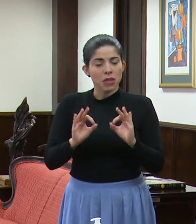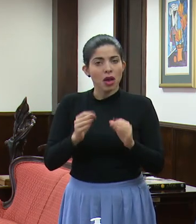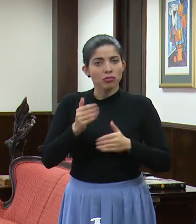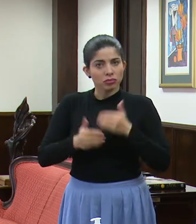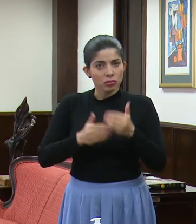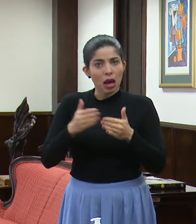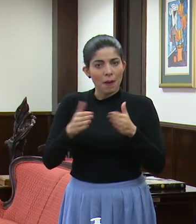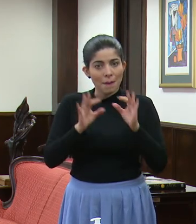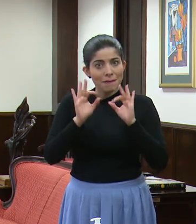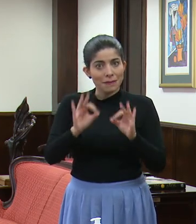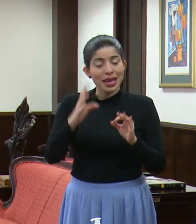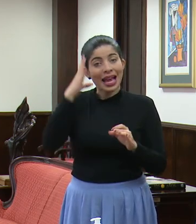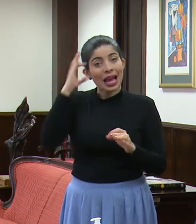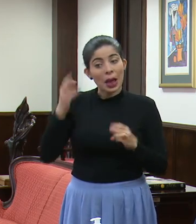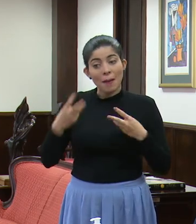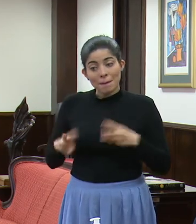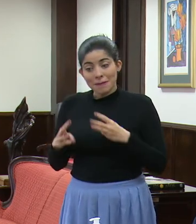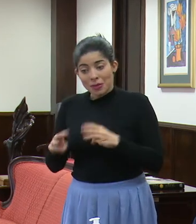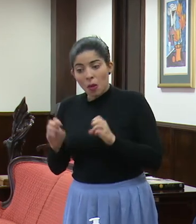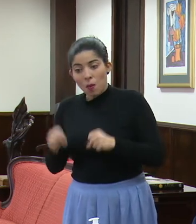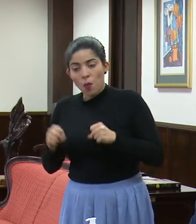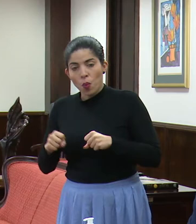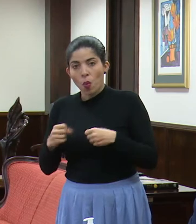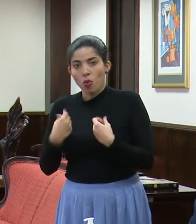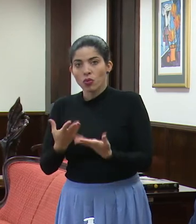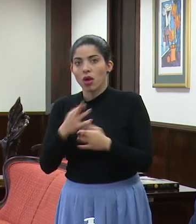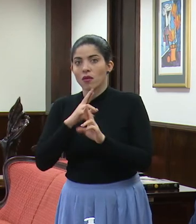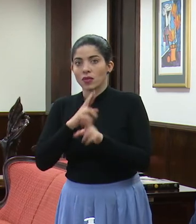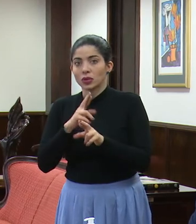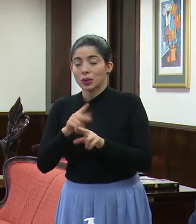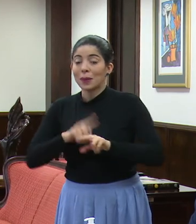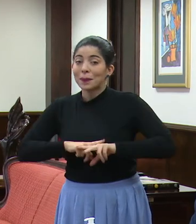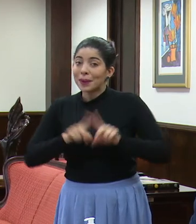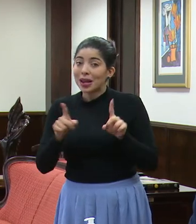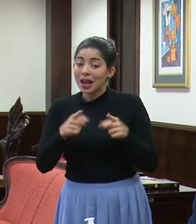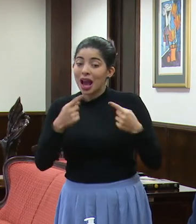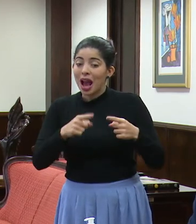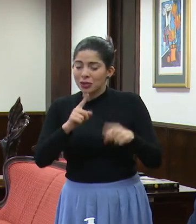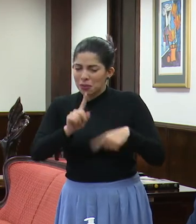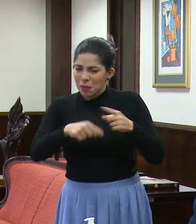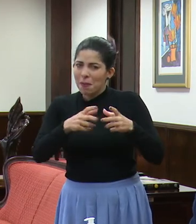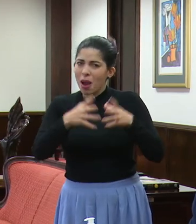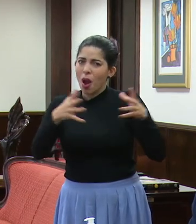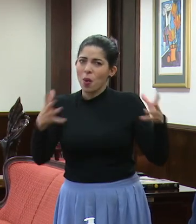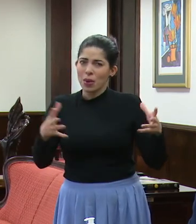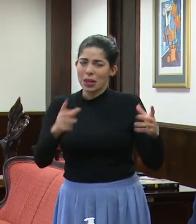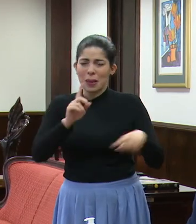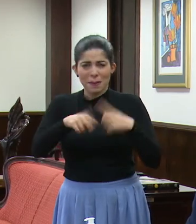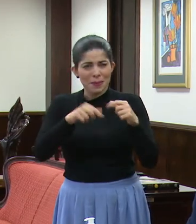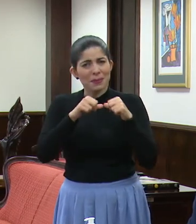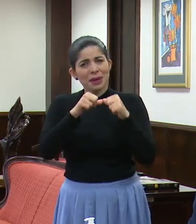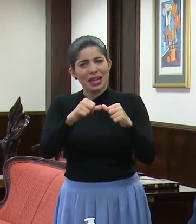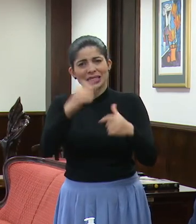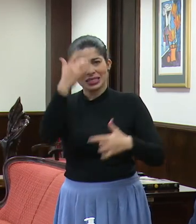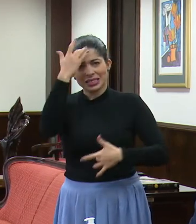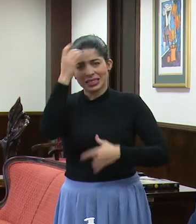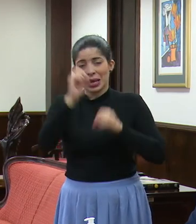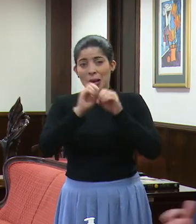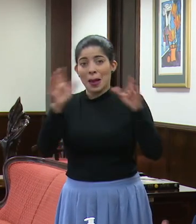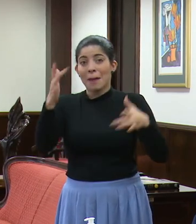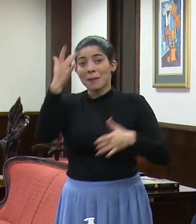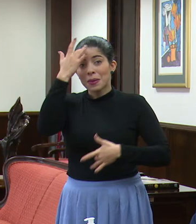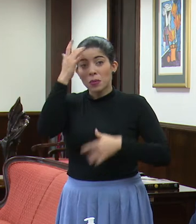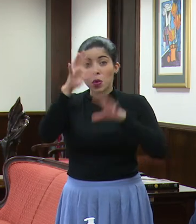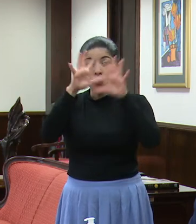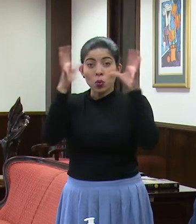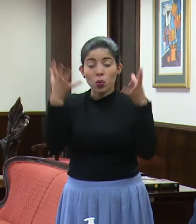buen camino. Creo que las medidas pudiesen tener efecto. Pero los casos van a aumentar, los casos van a seguir, y la epidemia a